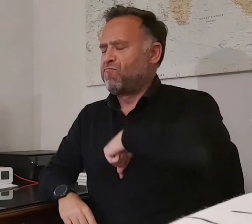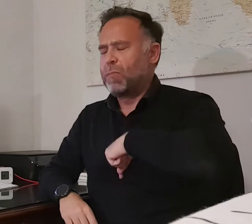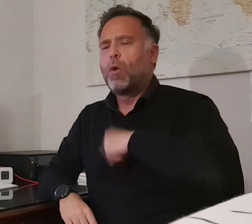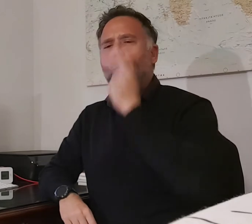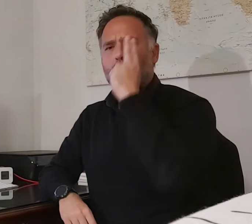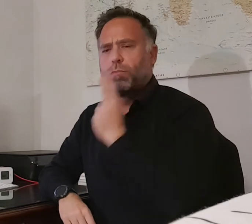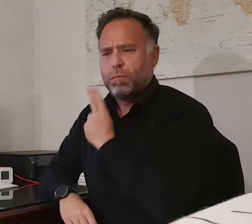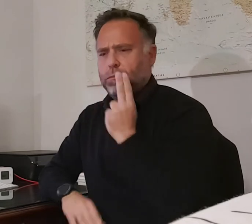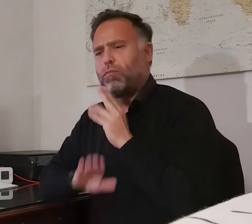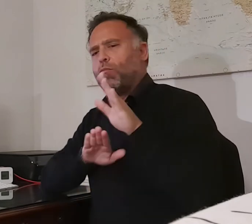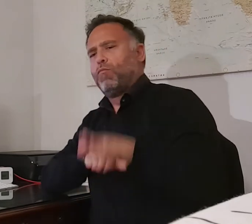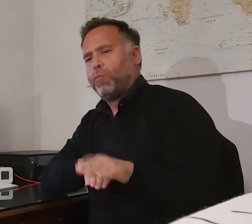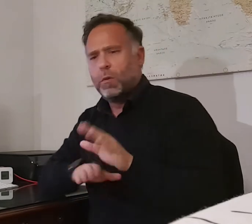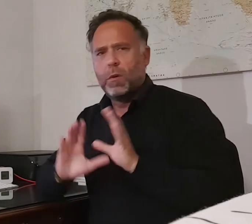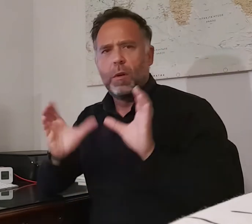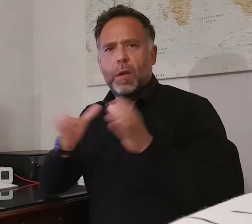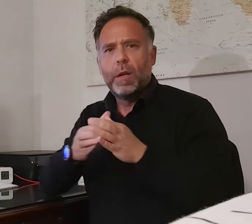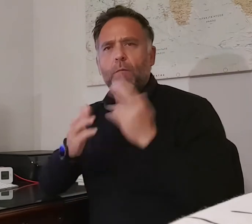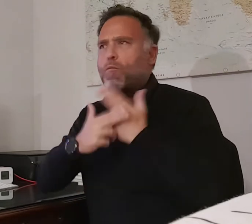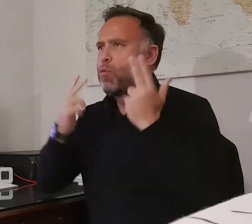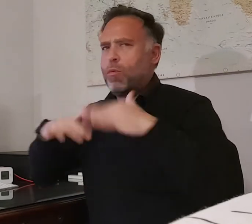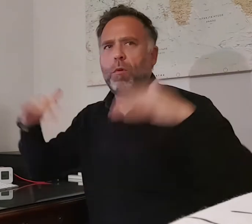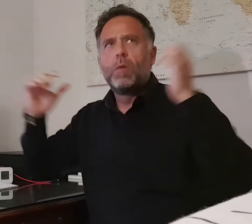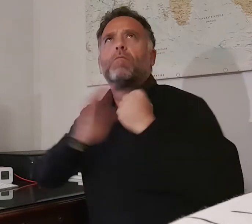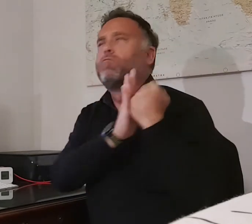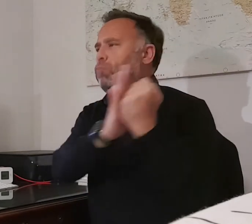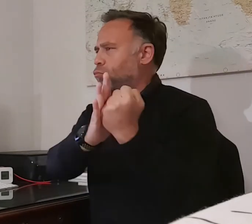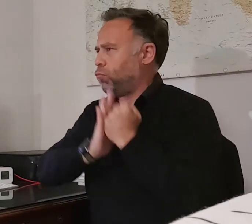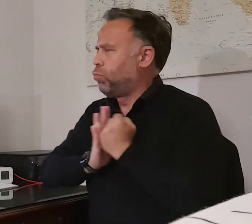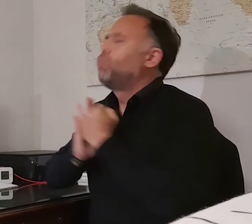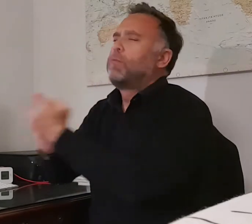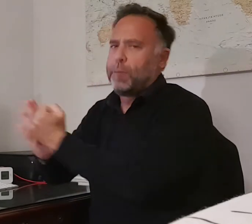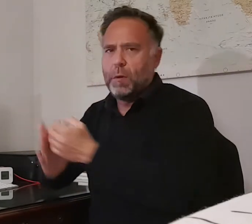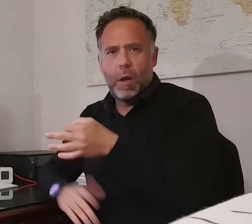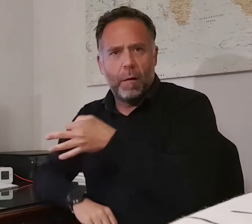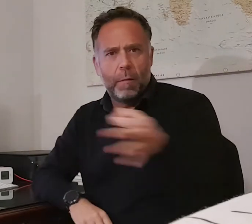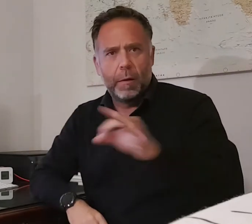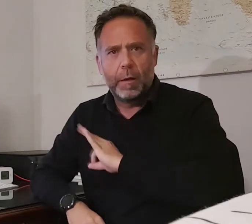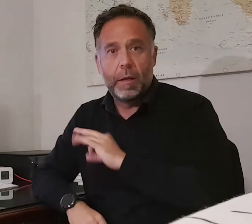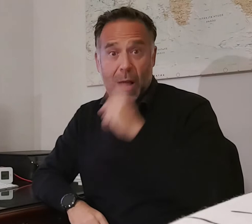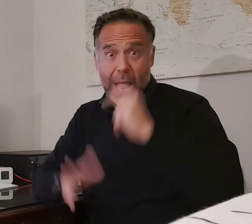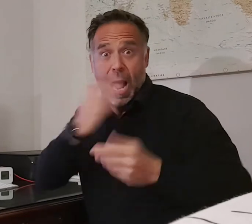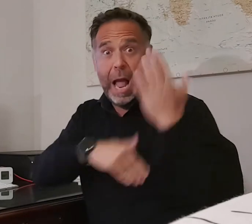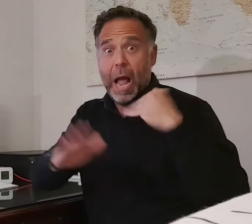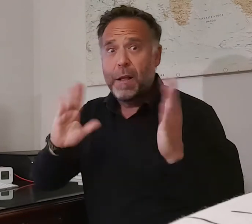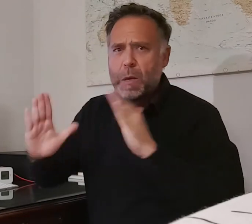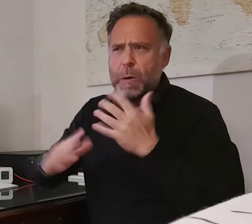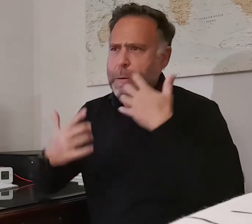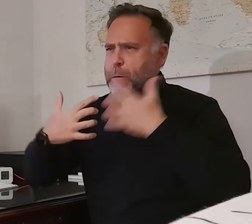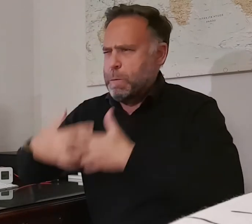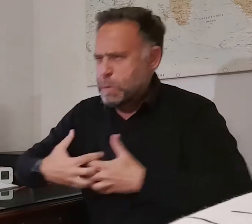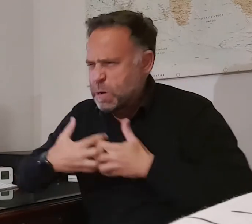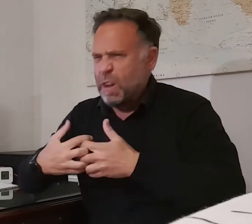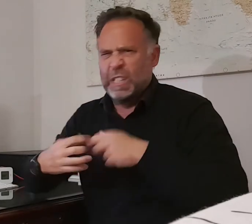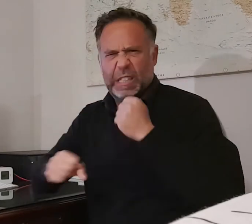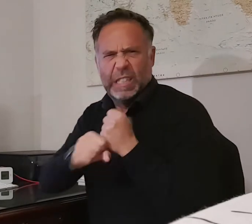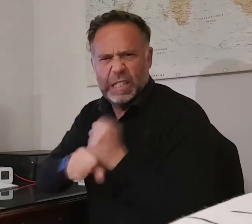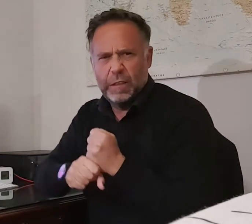de Sánchez Bernal con la gente y el conjunto murciano. Fueron años de trincheras y duelo a cara de perro para regresar y